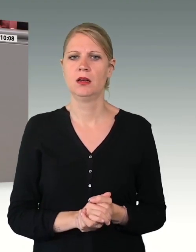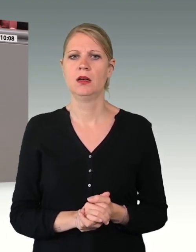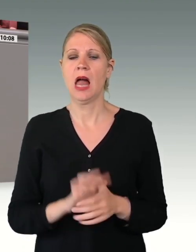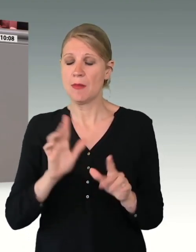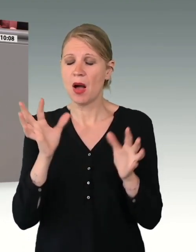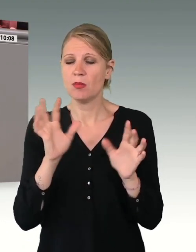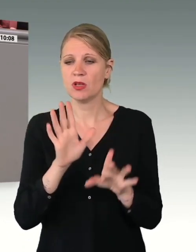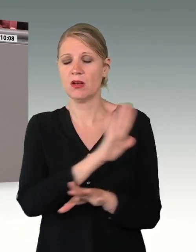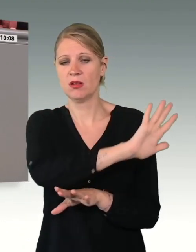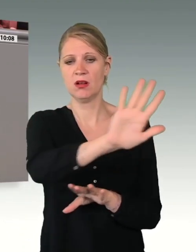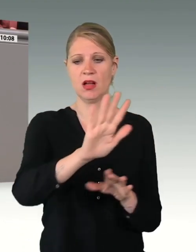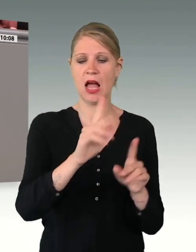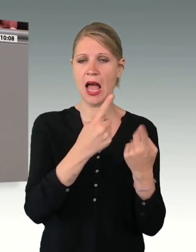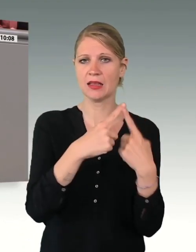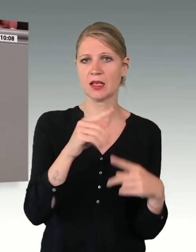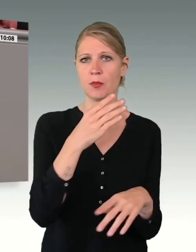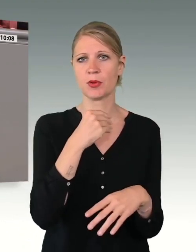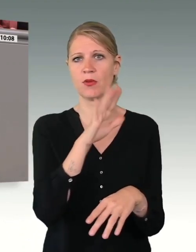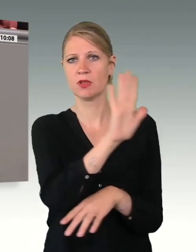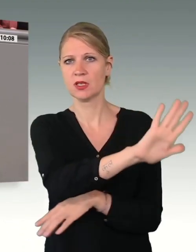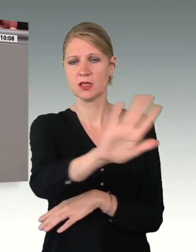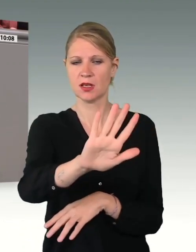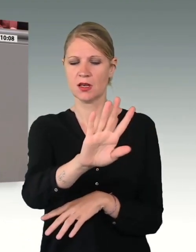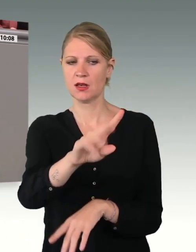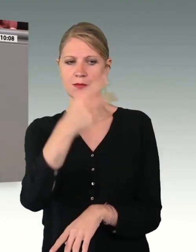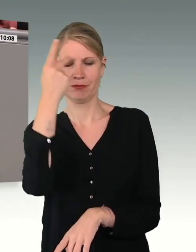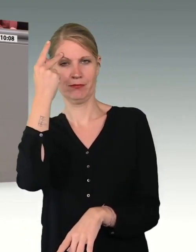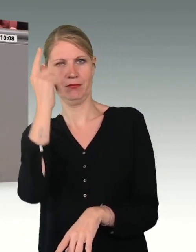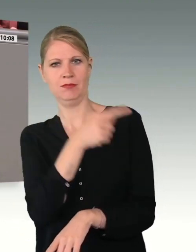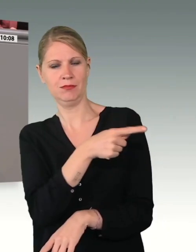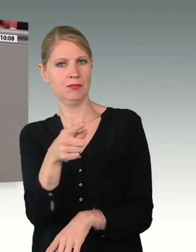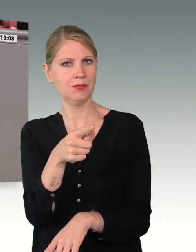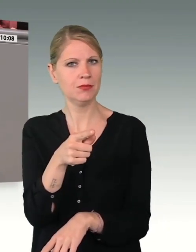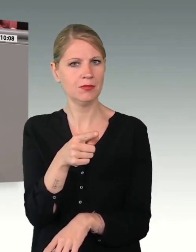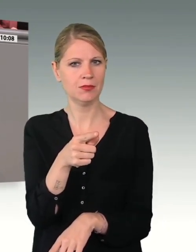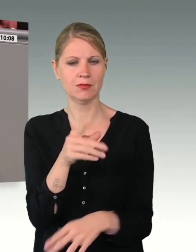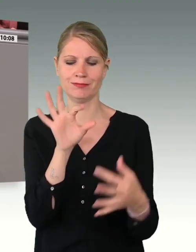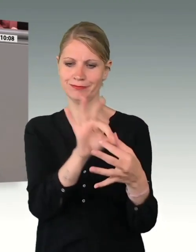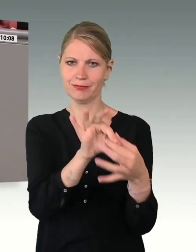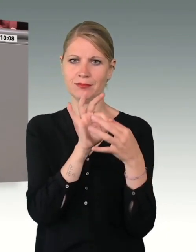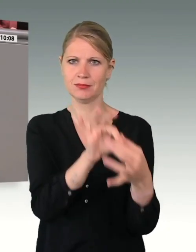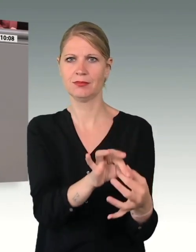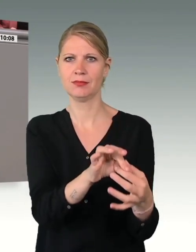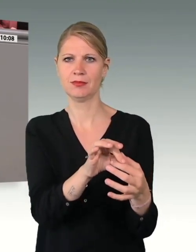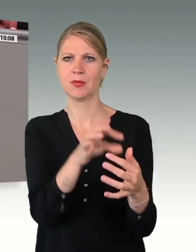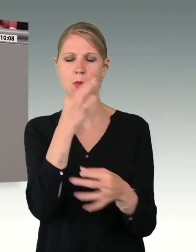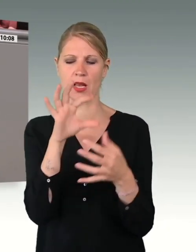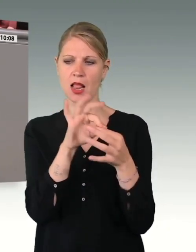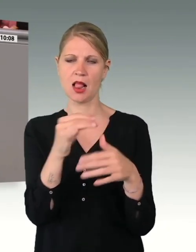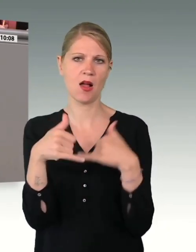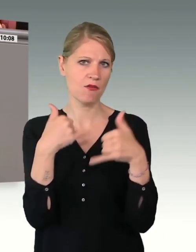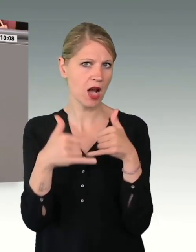Bedürfnisse der Soldatinnen und Soldaten im Auge behalten. Und auch hier insbesondere der Frauen.